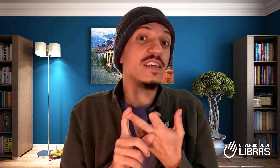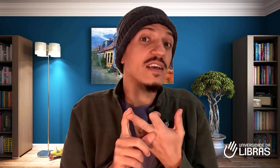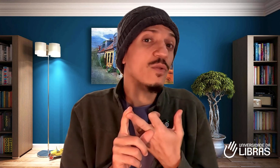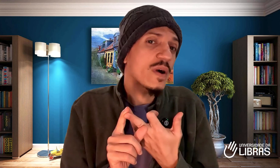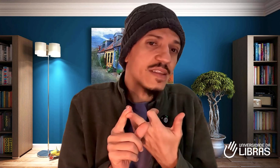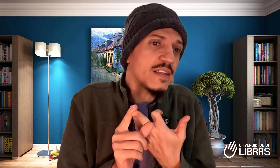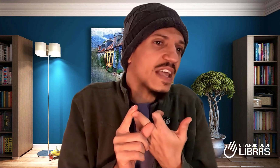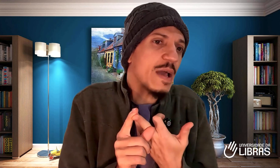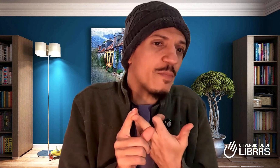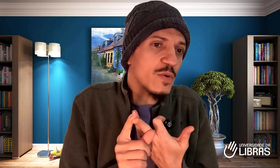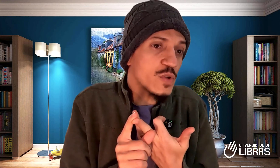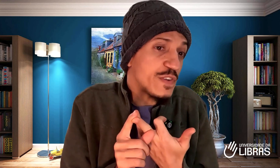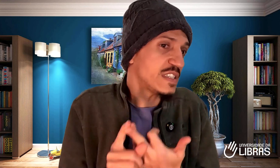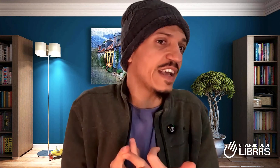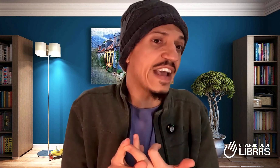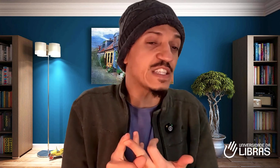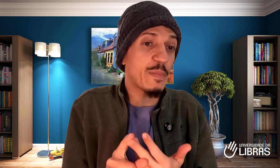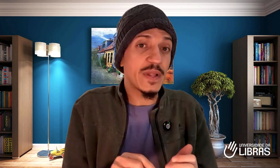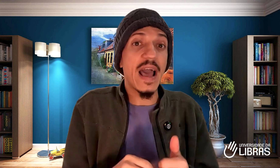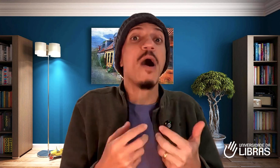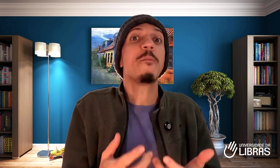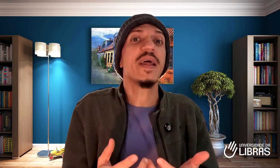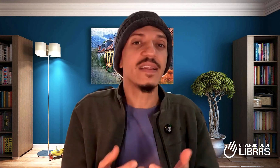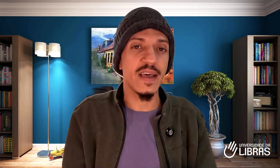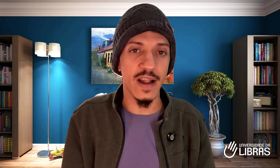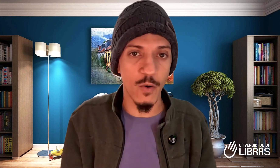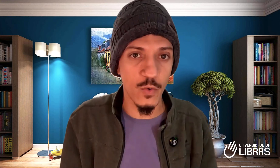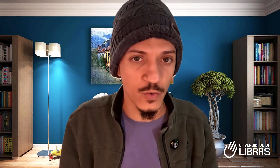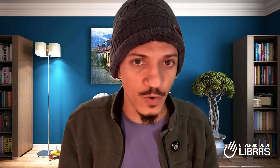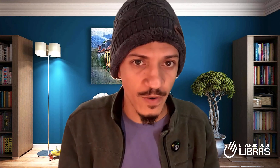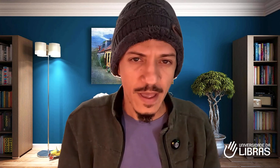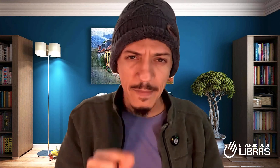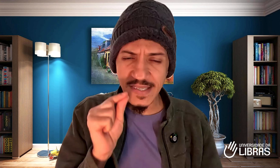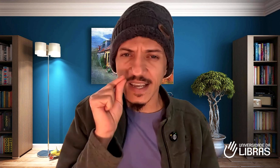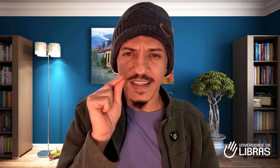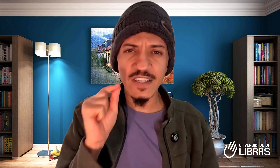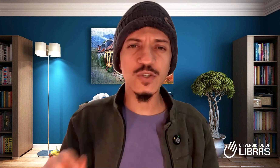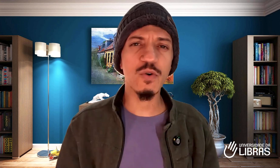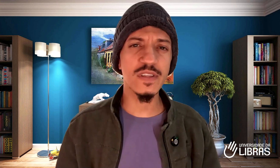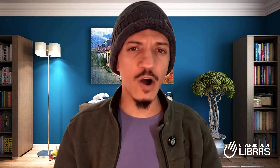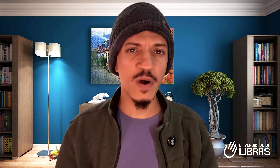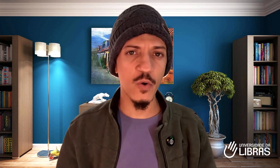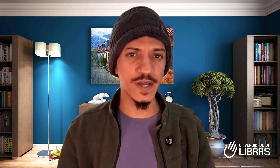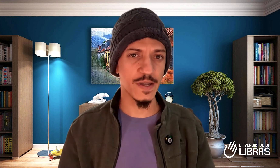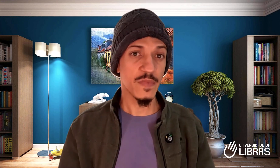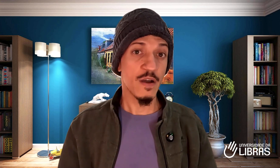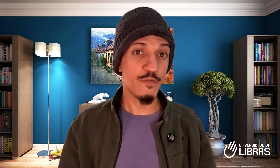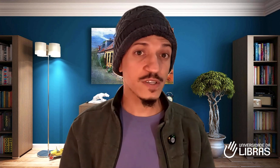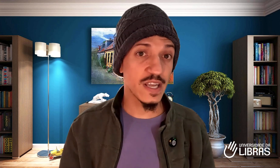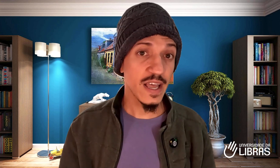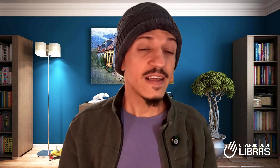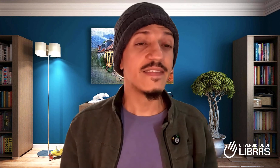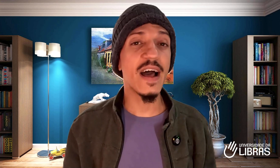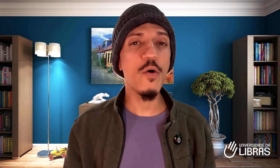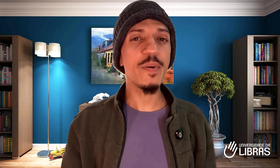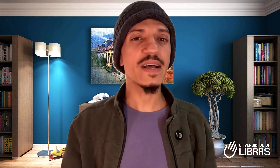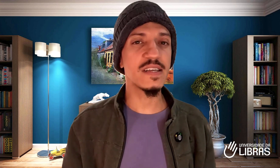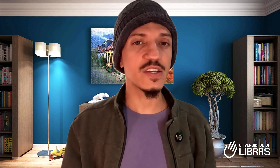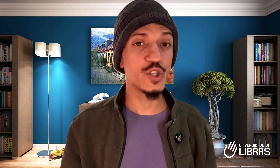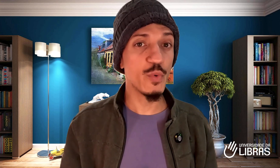nunca tem tempo suficiente para poder aprender algo novo. Mas deixa eu te contar uma coisa. Você não precisa de muito